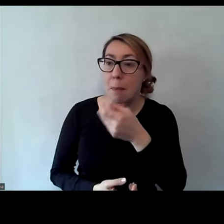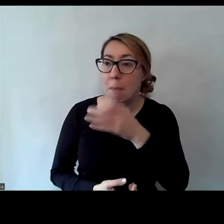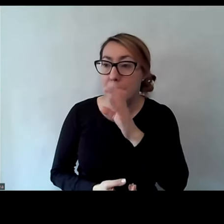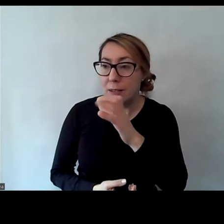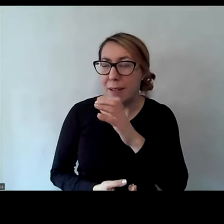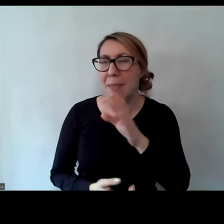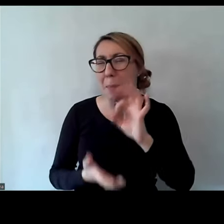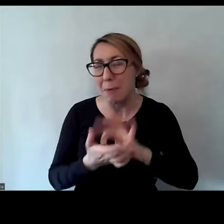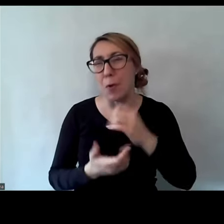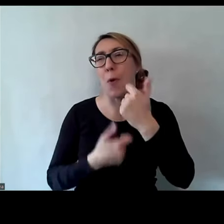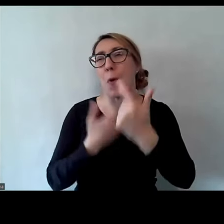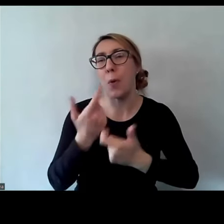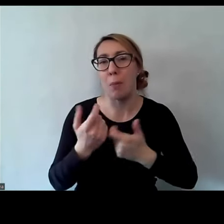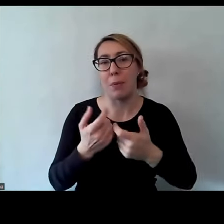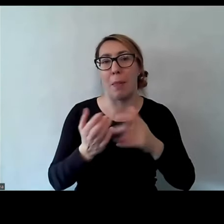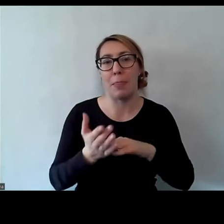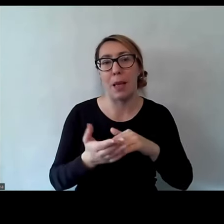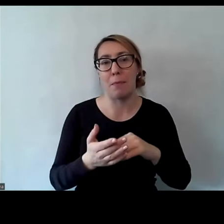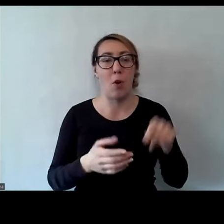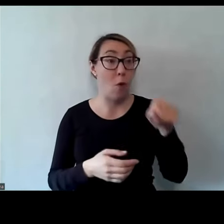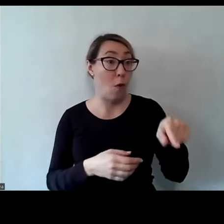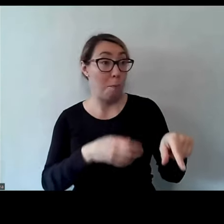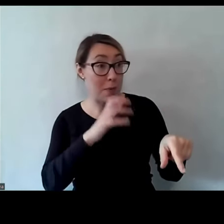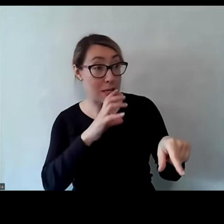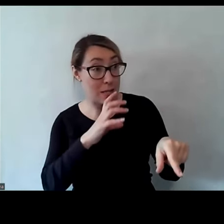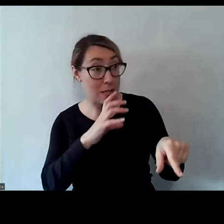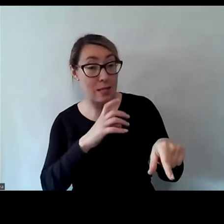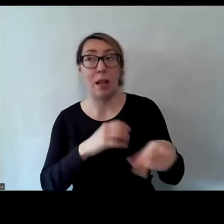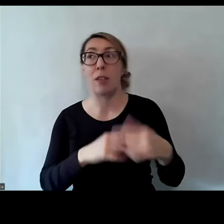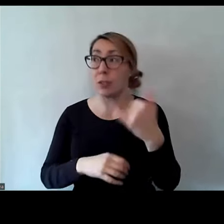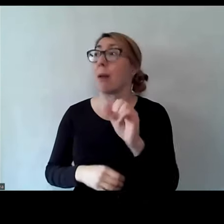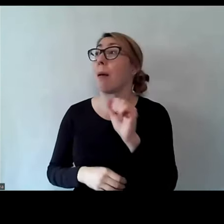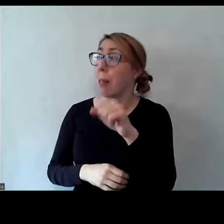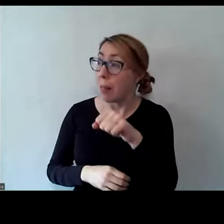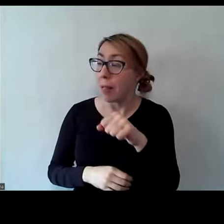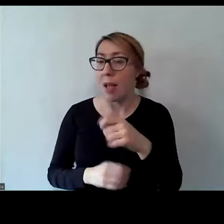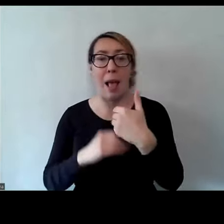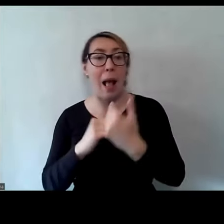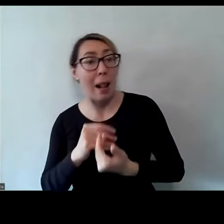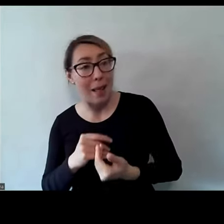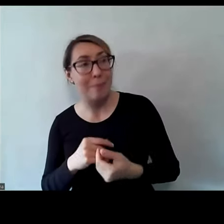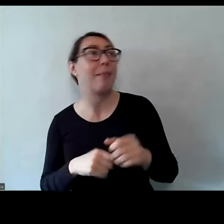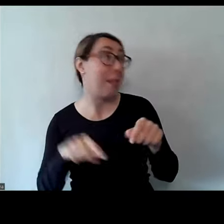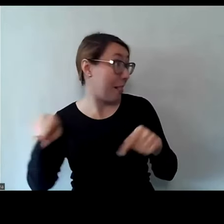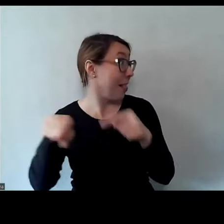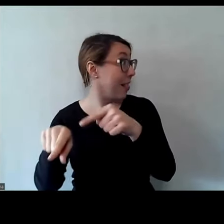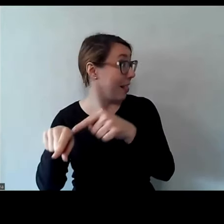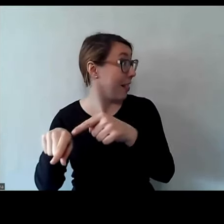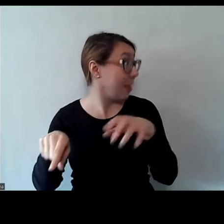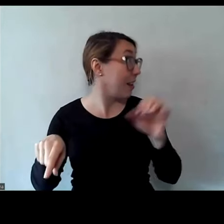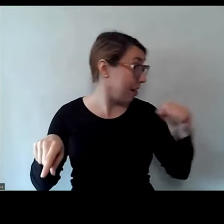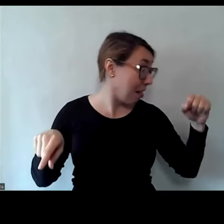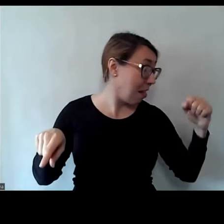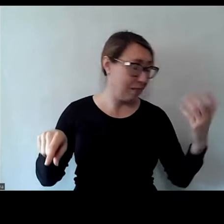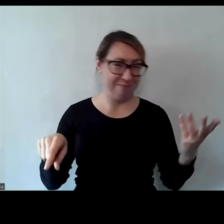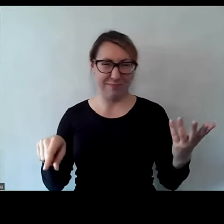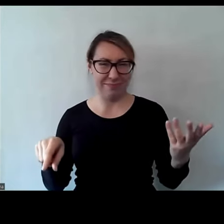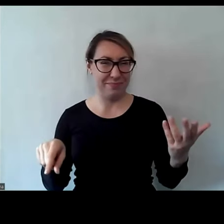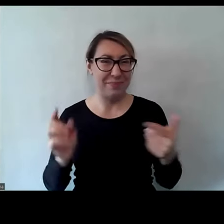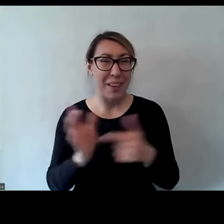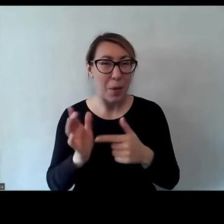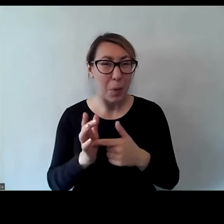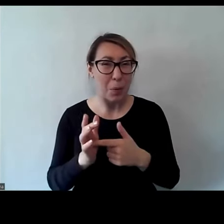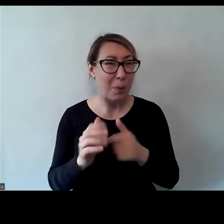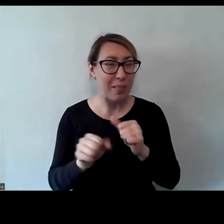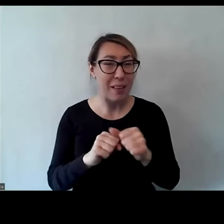on to zrobił, pewnie pokazał na wodę, kiwnął głową albo na chlebek, nie? Ale wiecie, pod